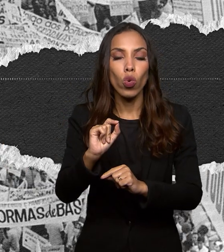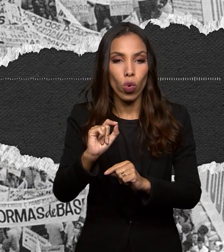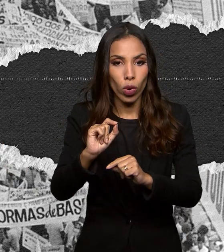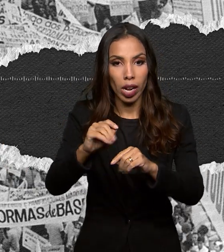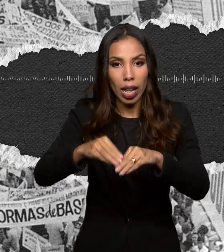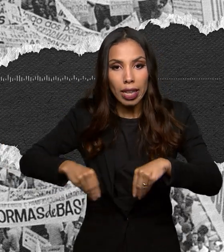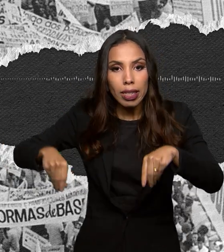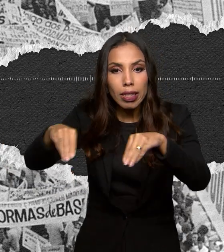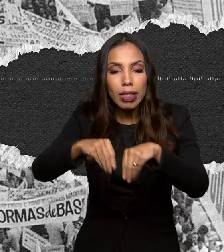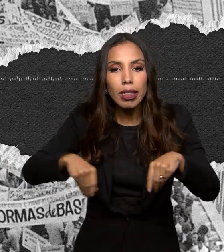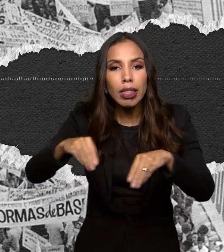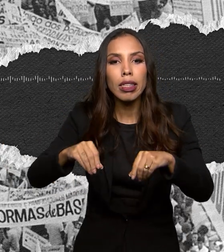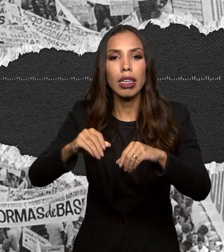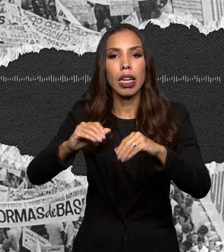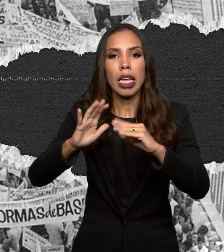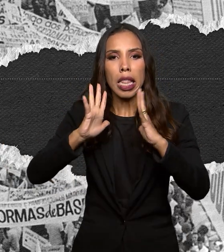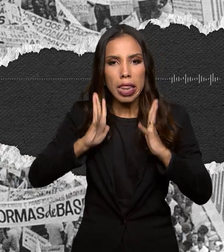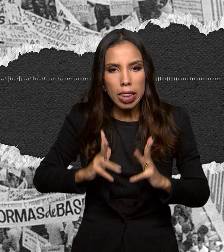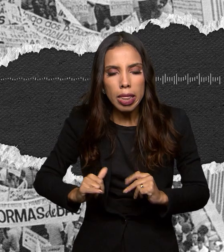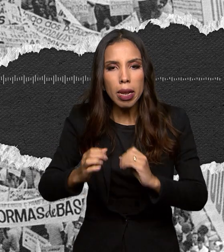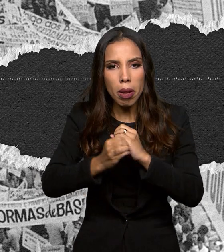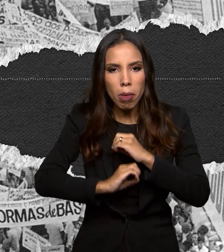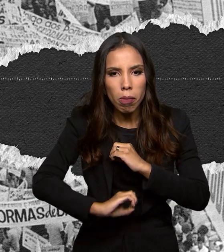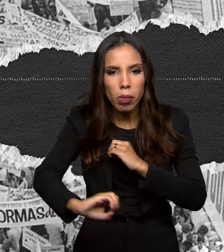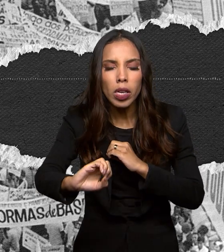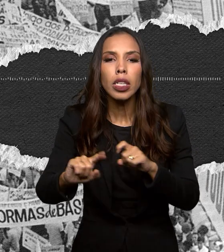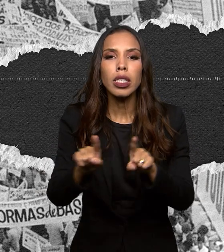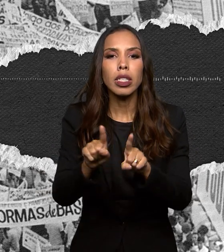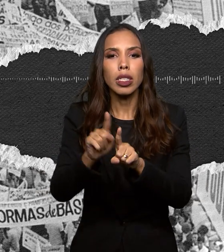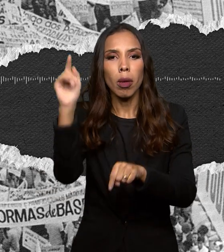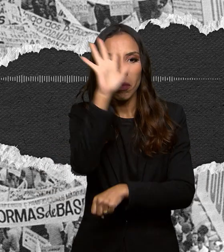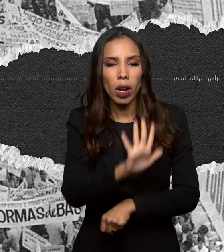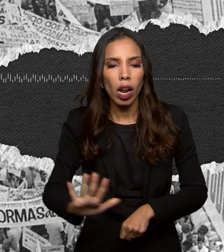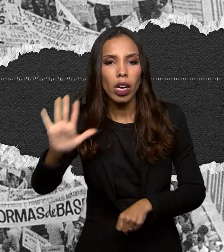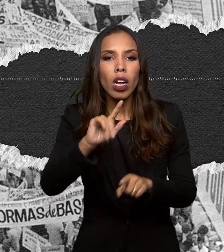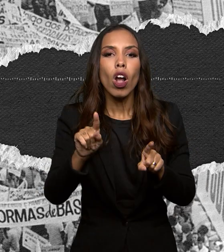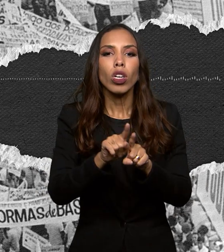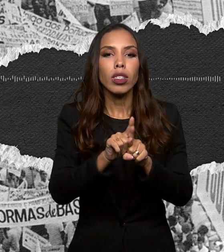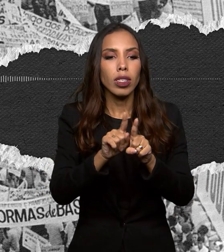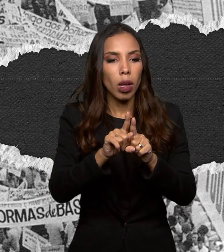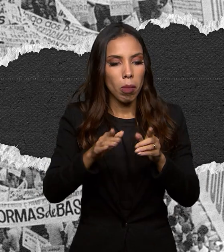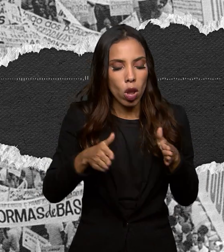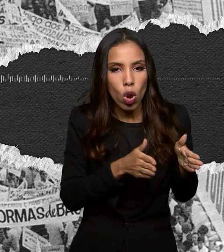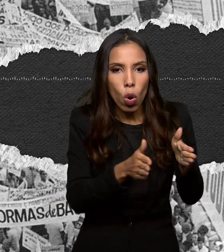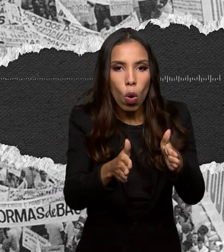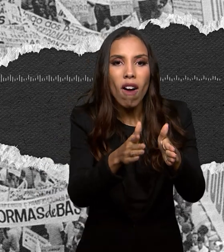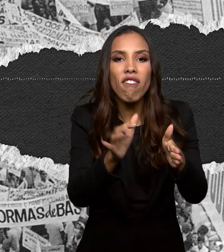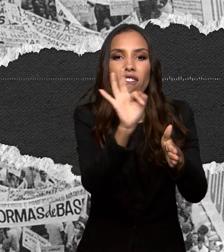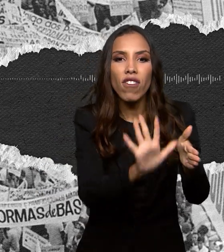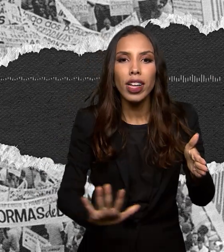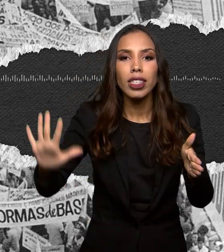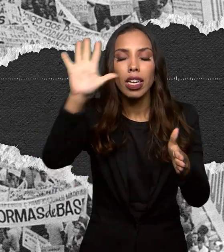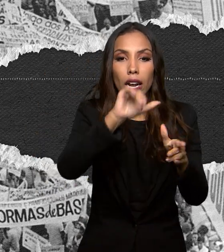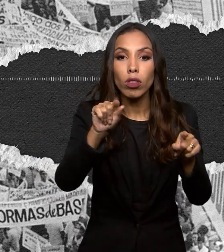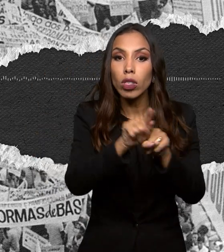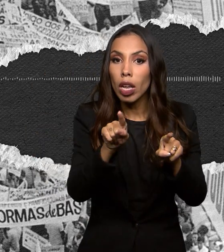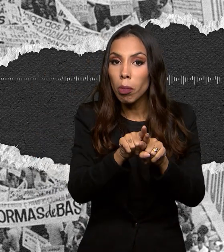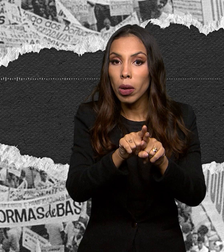com saneamento e açudes da União, as margens de rodovias federais e de ferrovias que, dependendo do tamanho da função social,